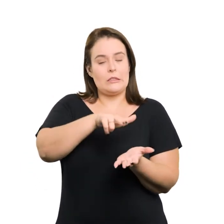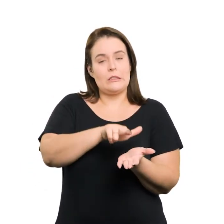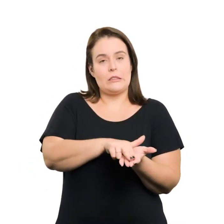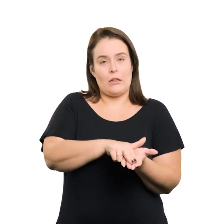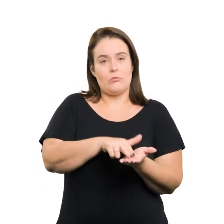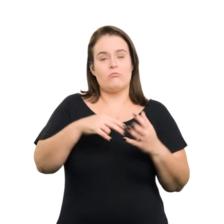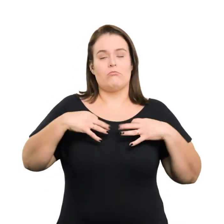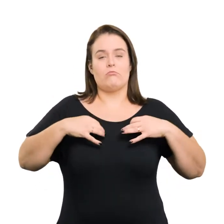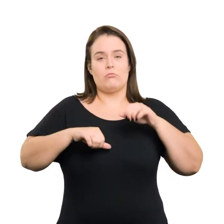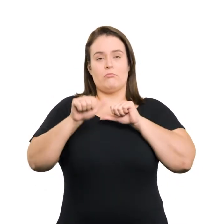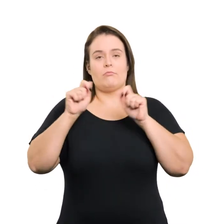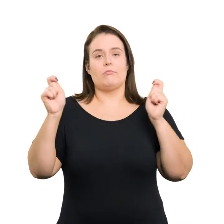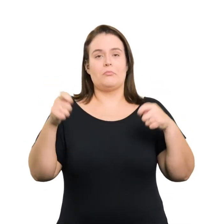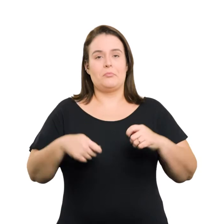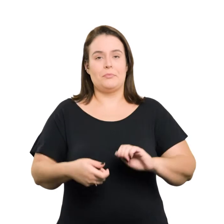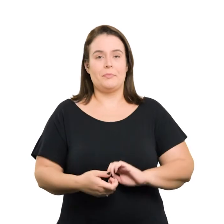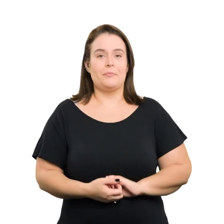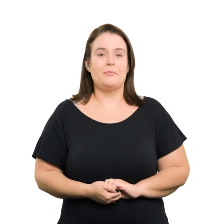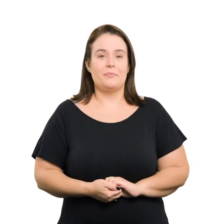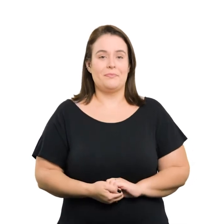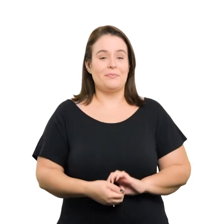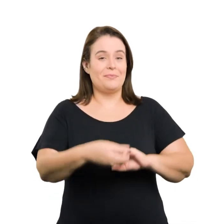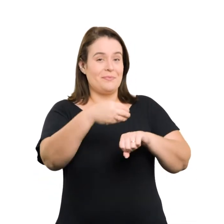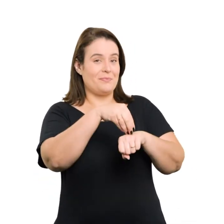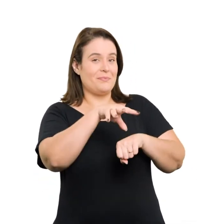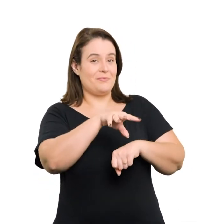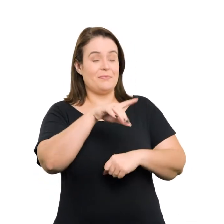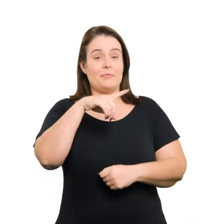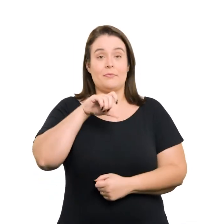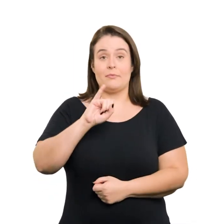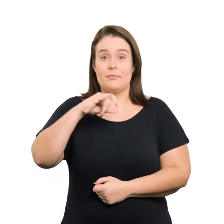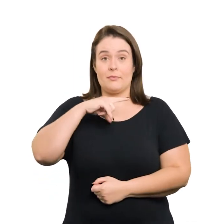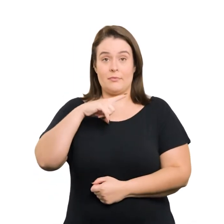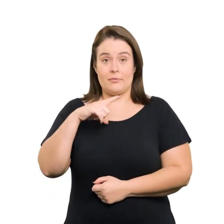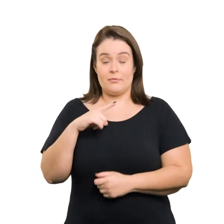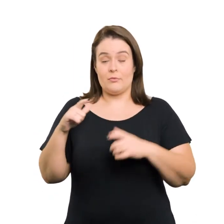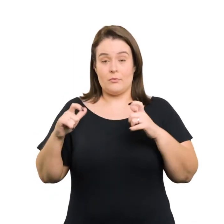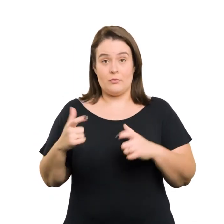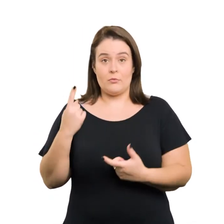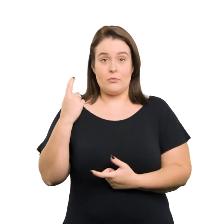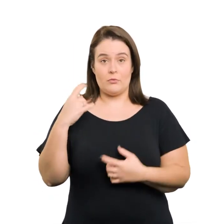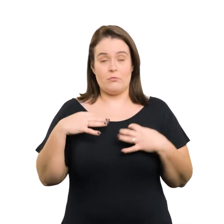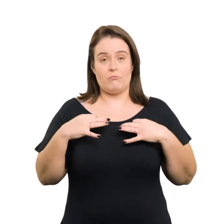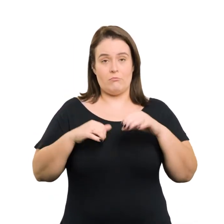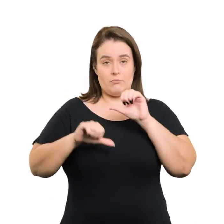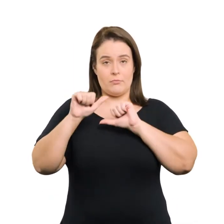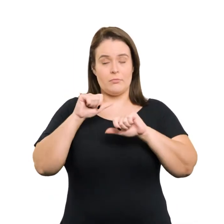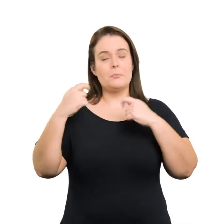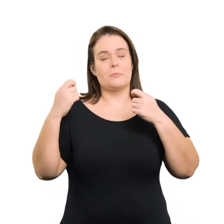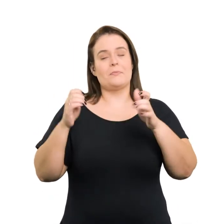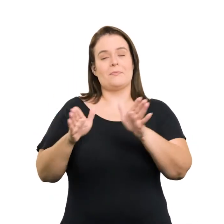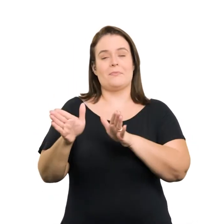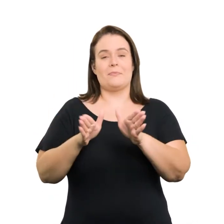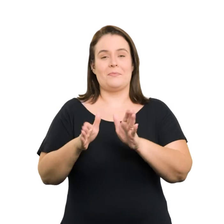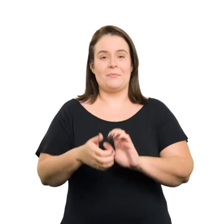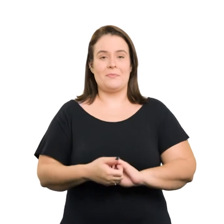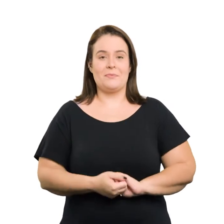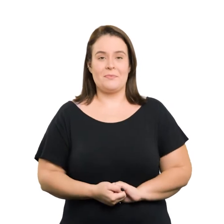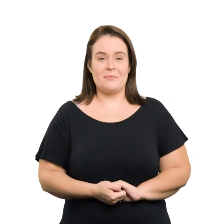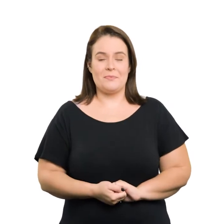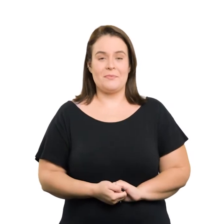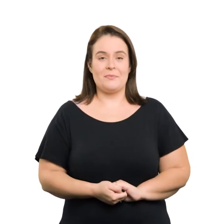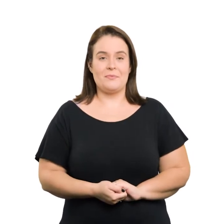na posição deitada Dica Quando houver um único camarim Este deve ser